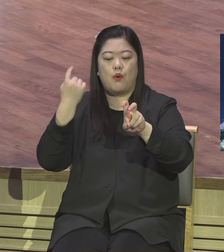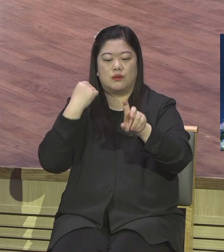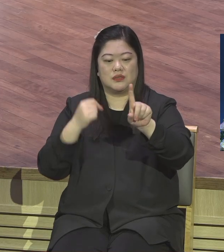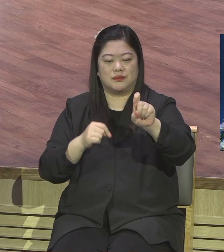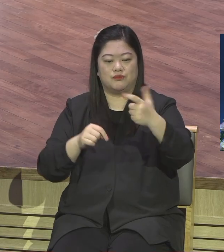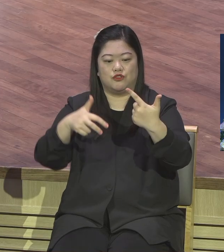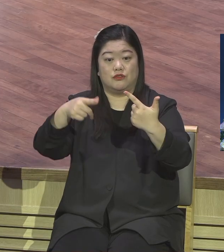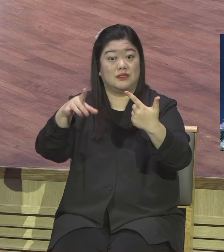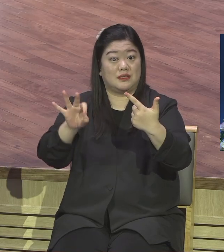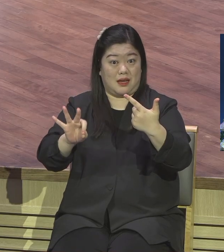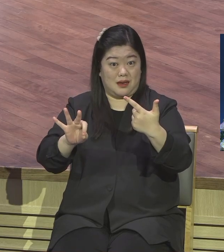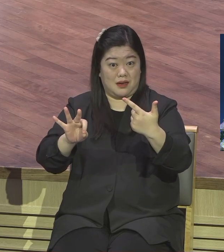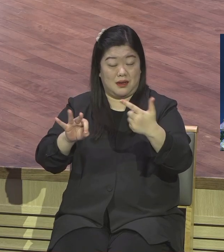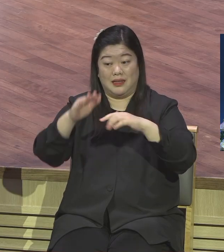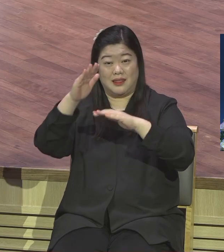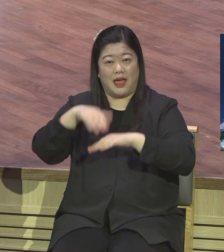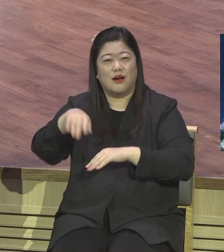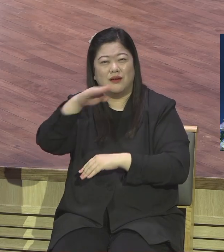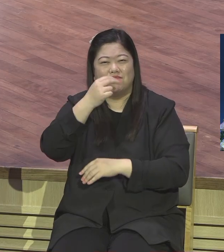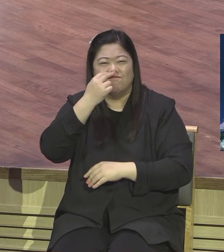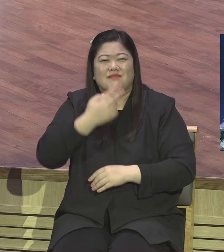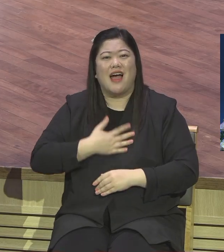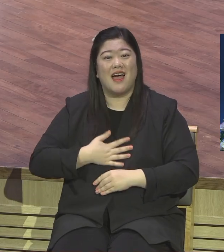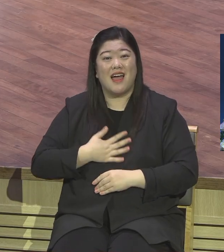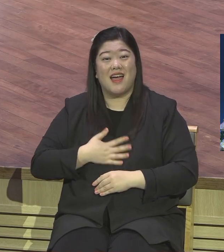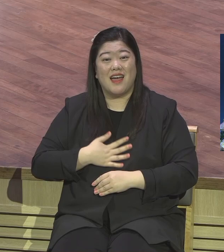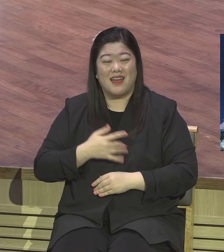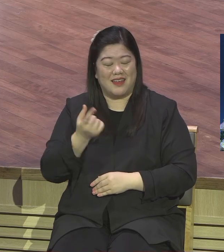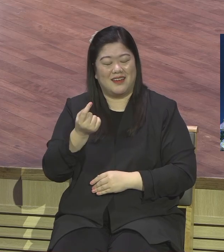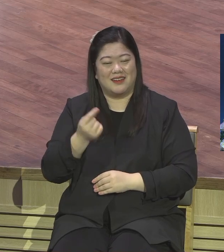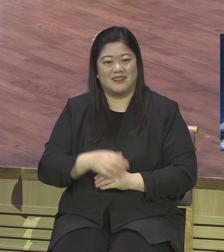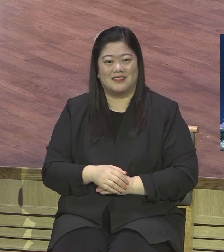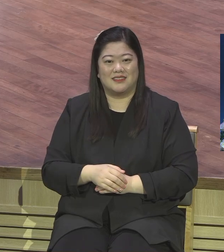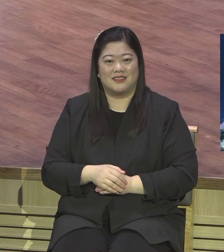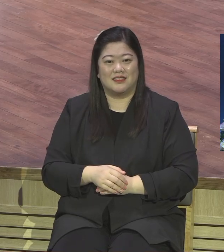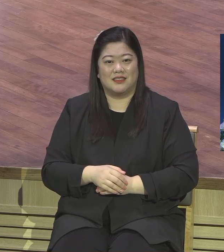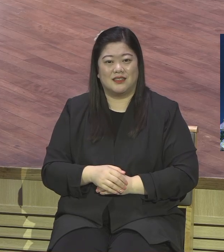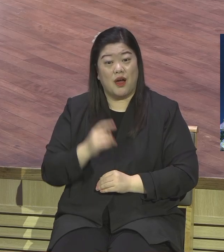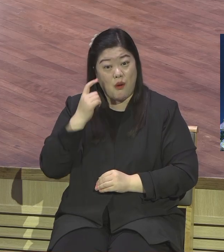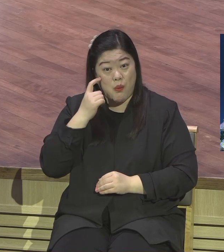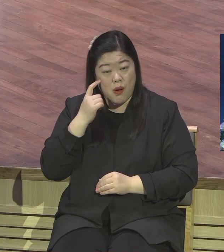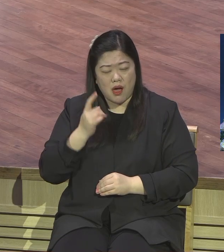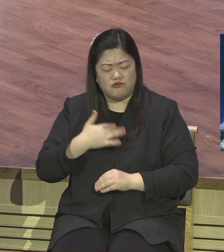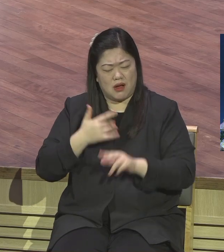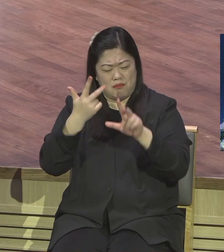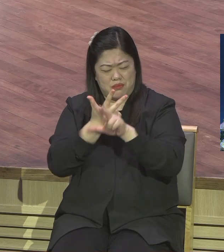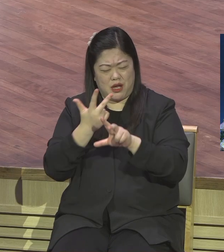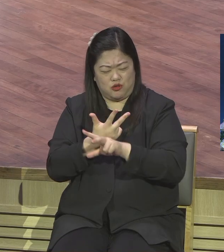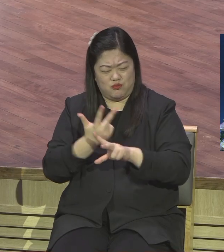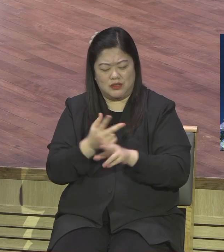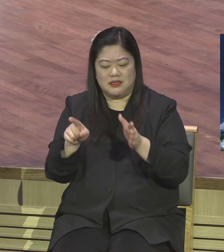친숙한 말씀이고 잘 아는 말씀입니다 매주 신앙 고백하고 있는 말씀입니다